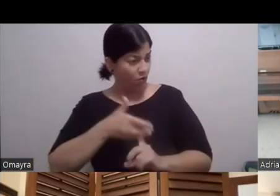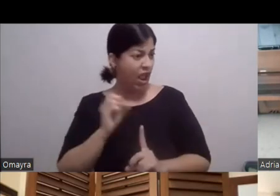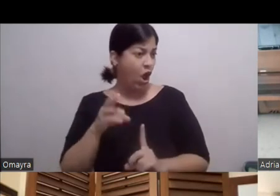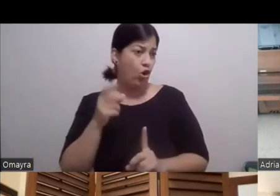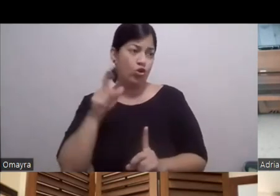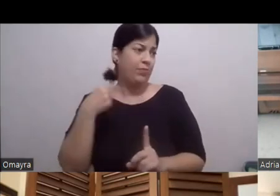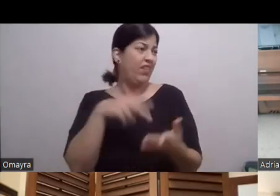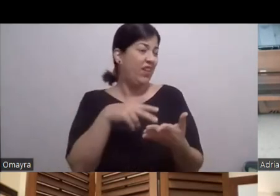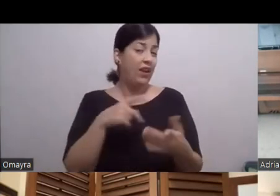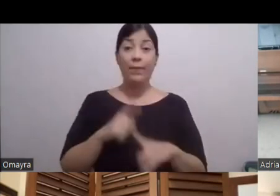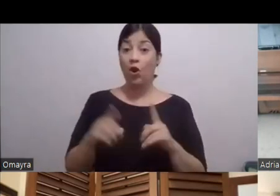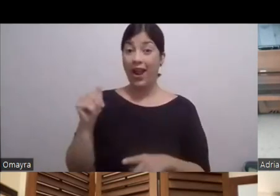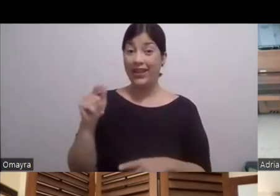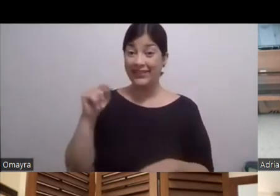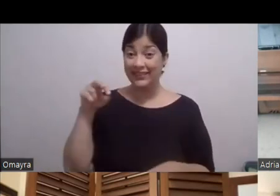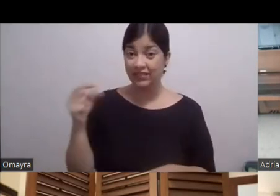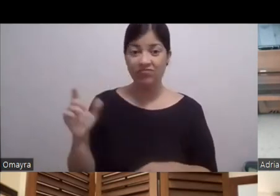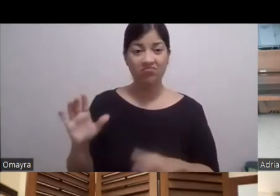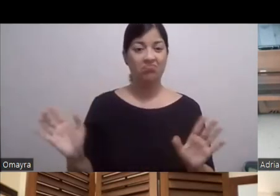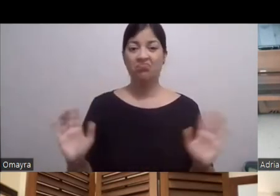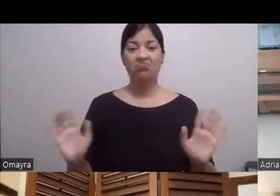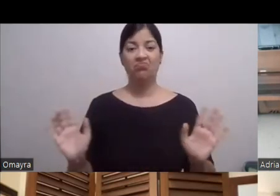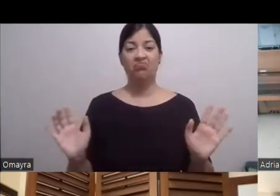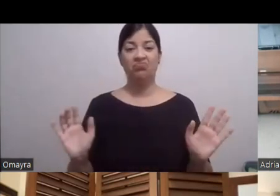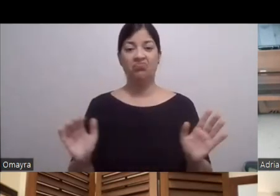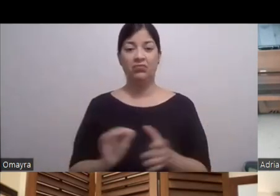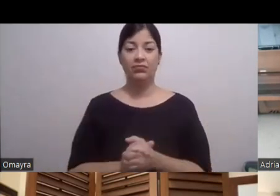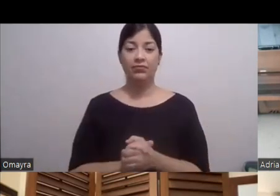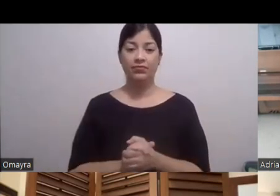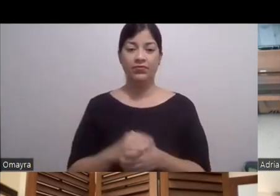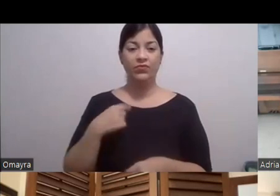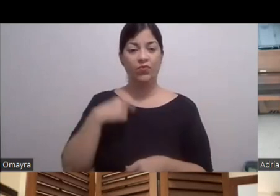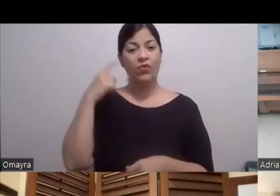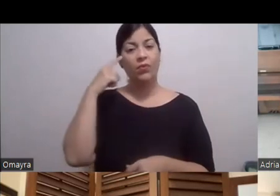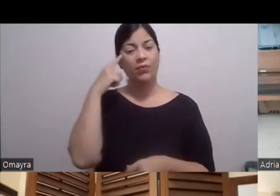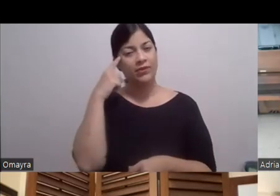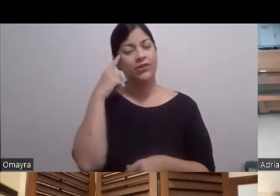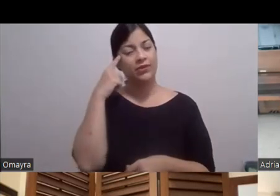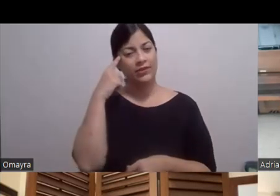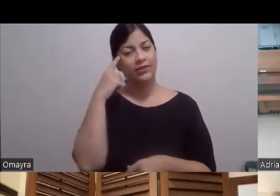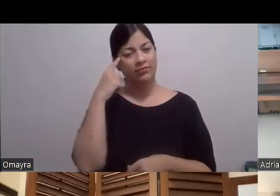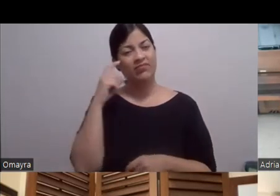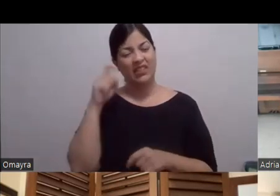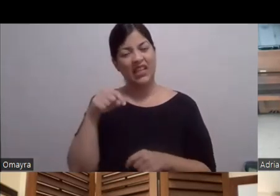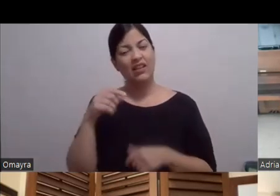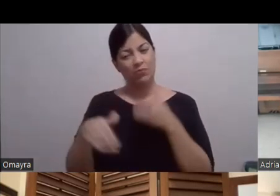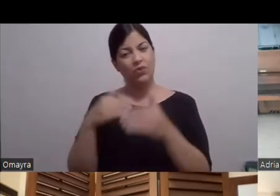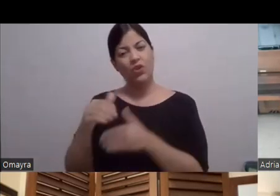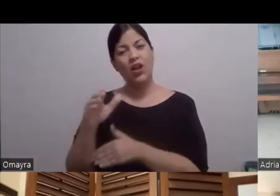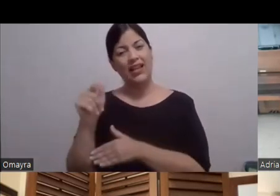castillaron A tantos actores Y eso pues Yo encuentro que está un poco Deberían de castear Porque le dan la oportunidad A todo el mundo Aparte